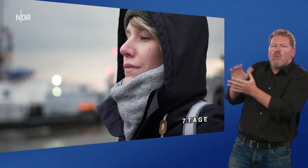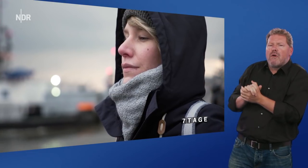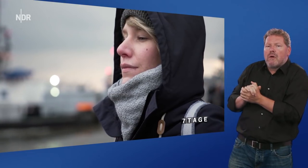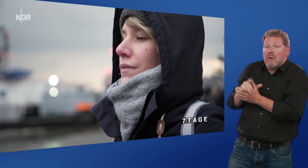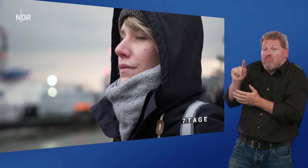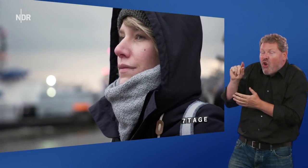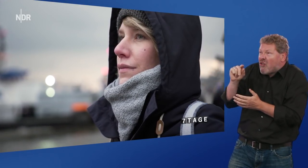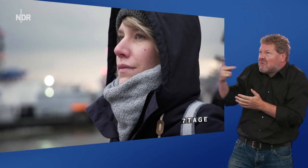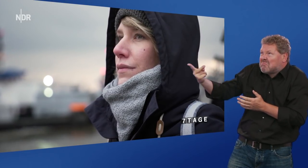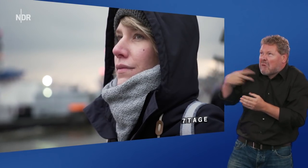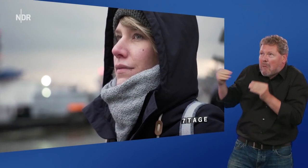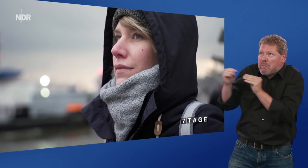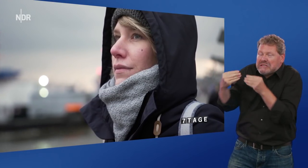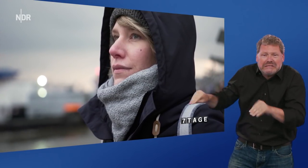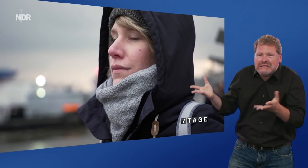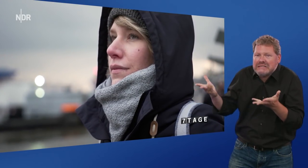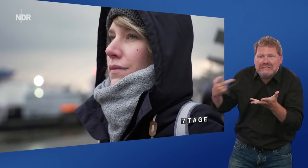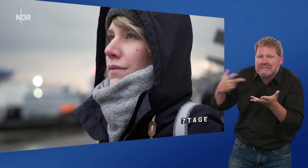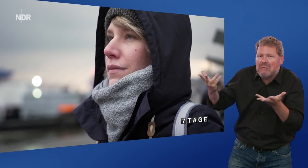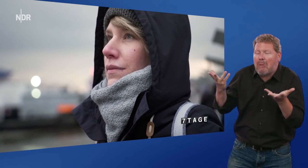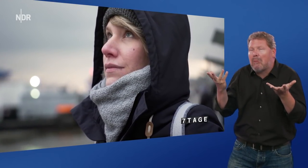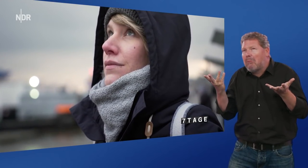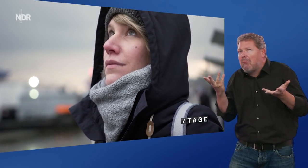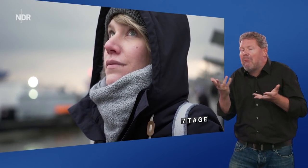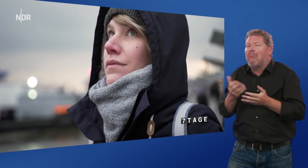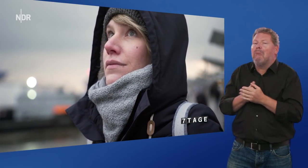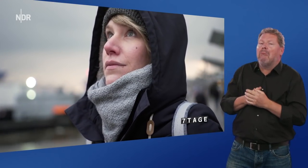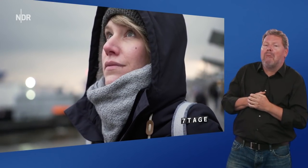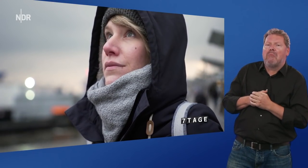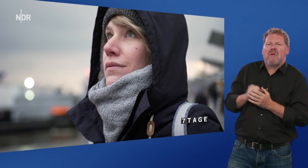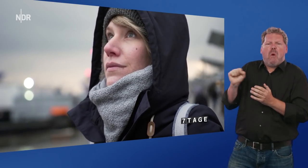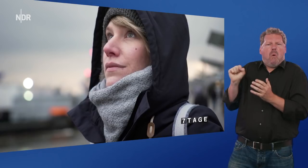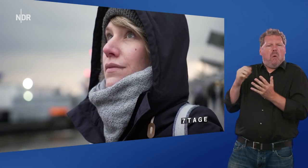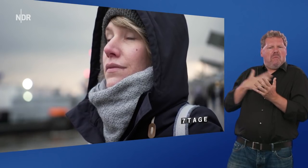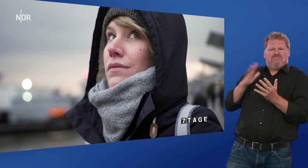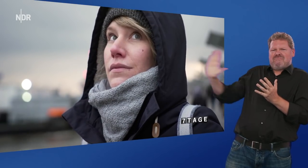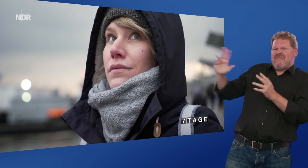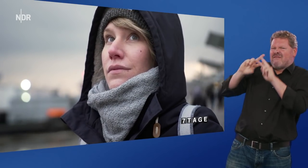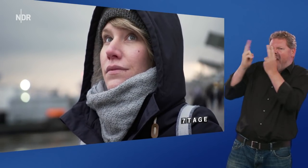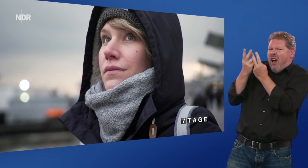bedeutet das, dass wir nicht zusammenpassen? Oder warum kommen unsere Welten manchmal so schwer zusammen?